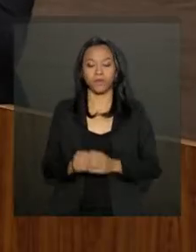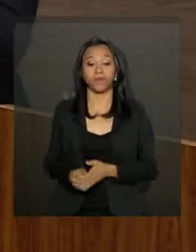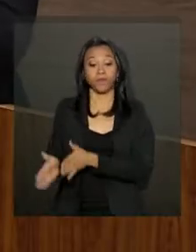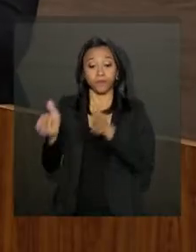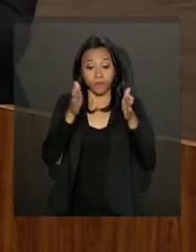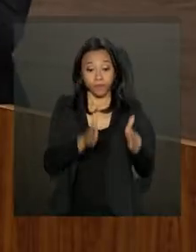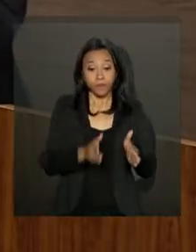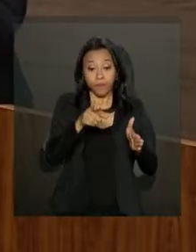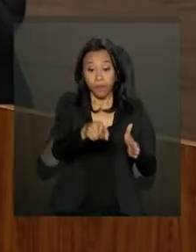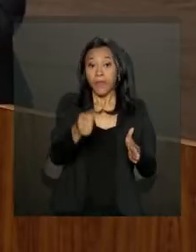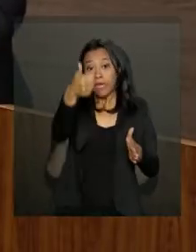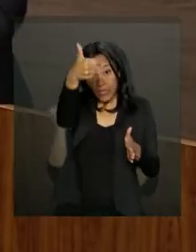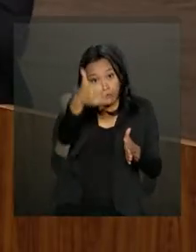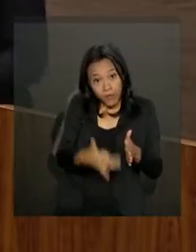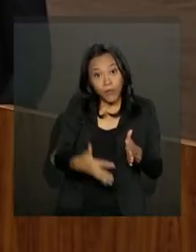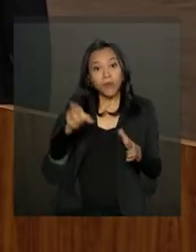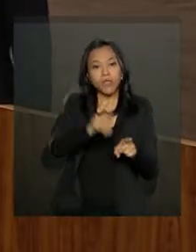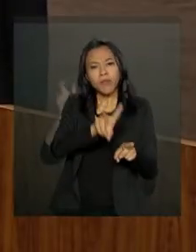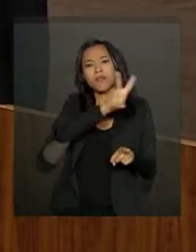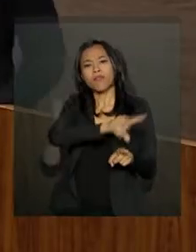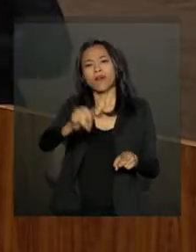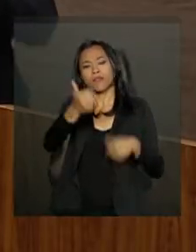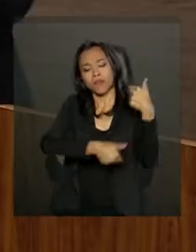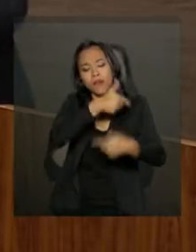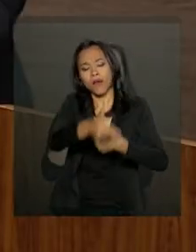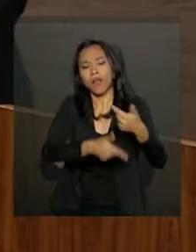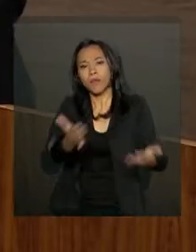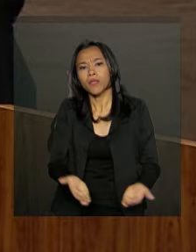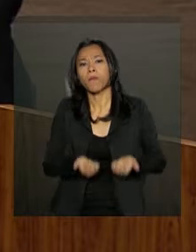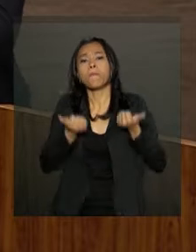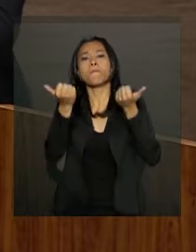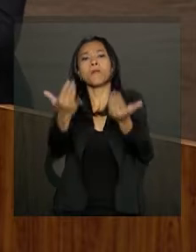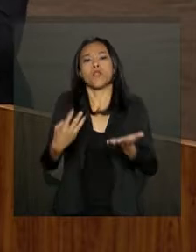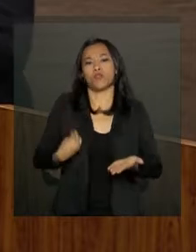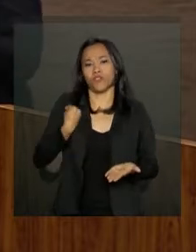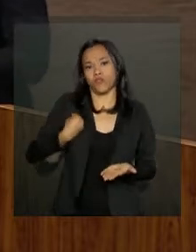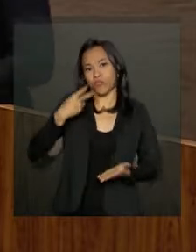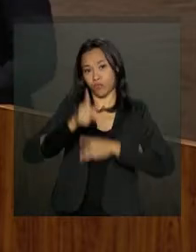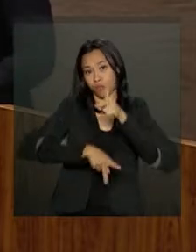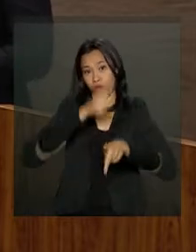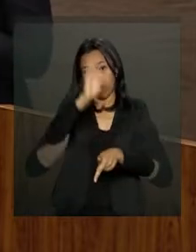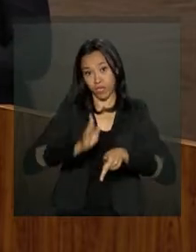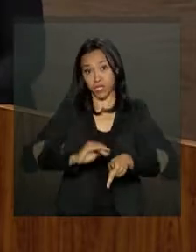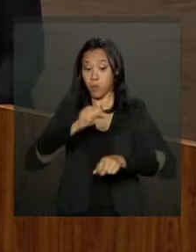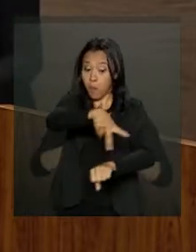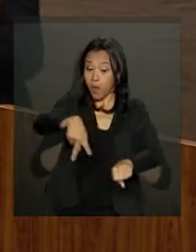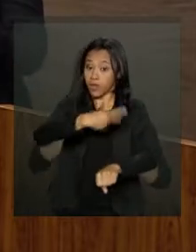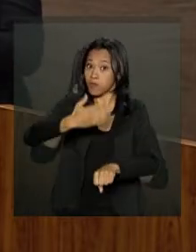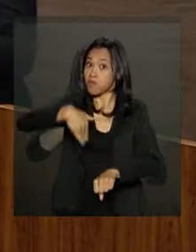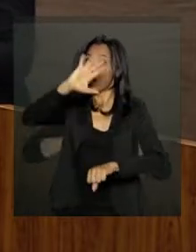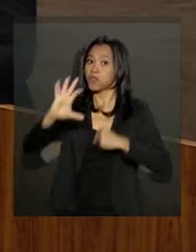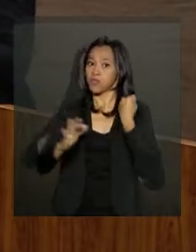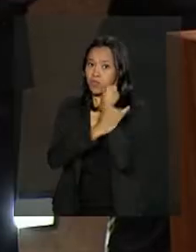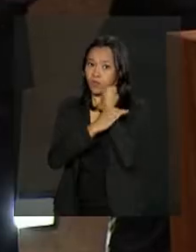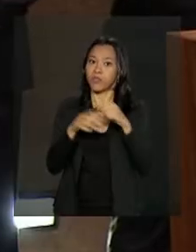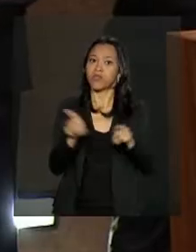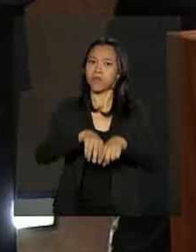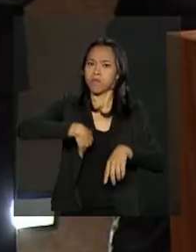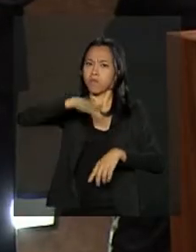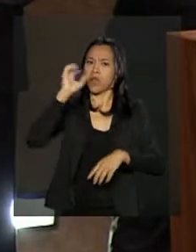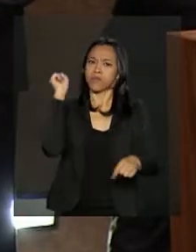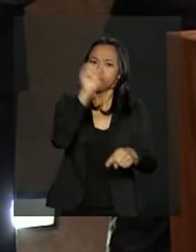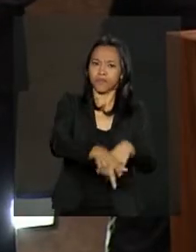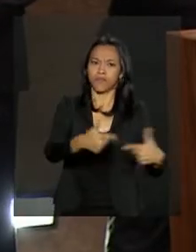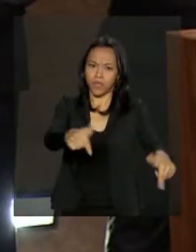Bolsonaro afirmou ainda que vai trabalhar para dar qualidade de vida aos brasileiros, com um país com mais segurança e mais empregos. Nossa